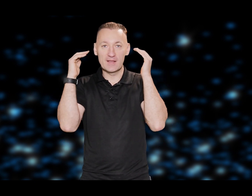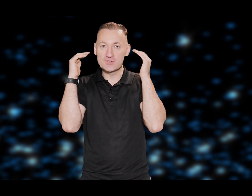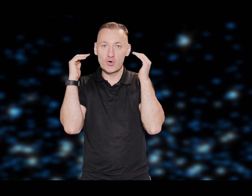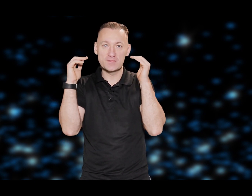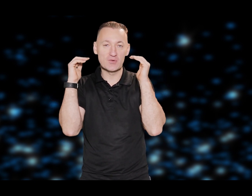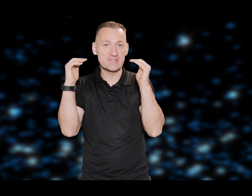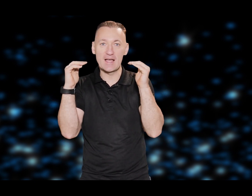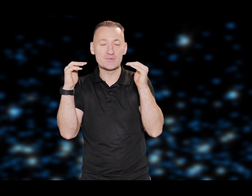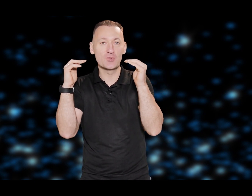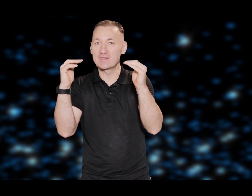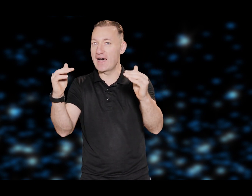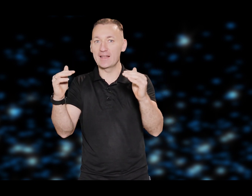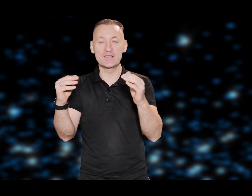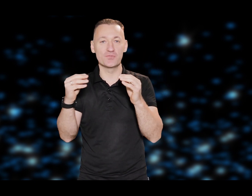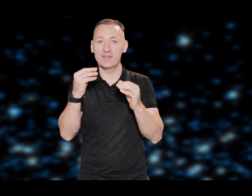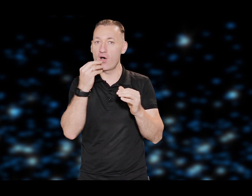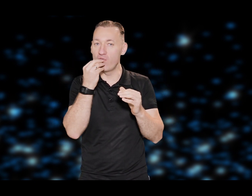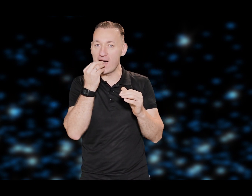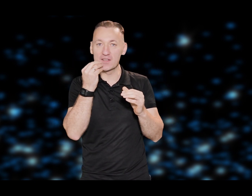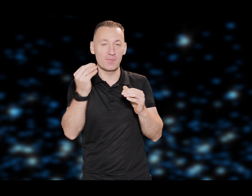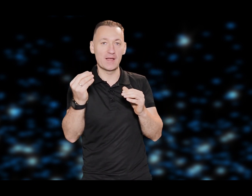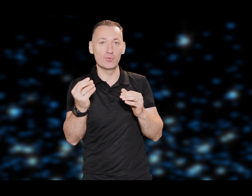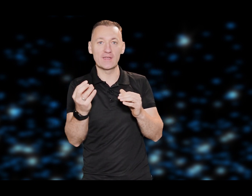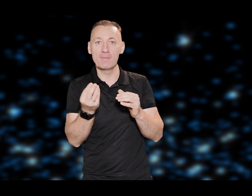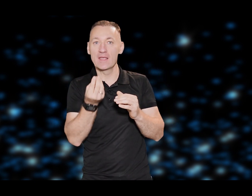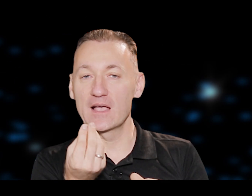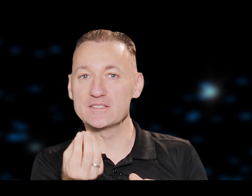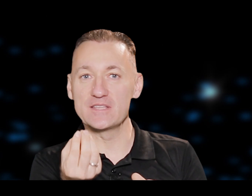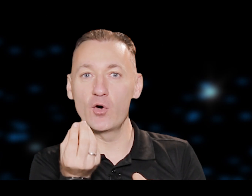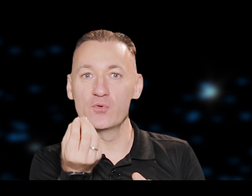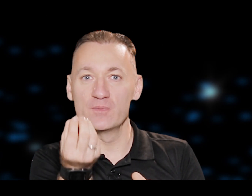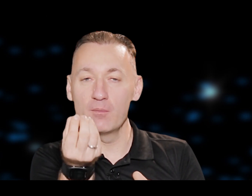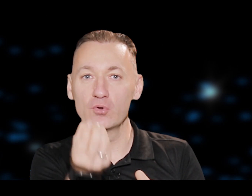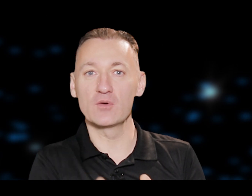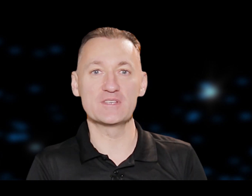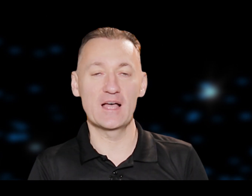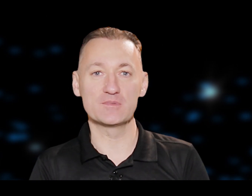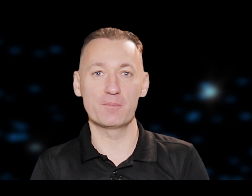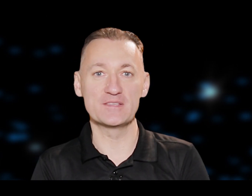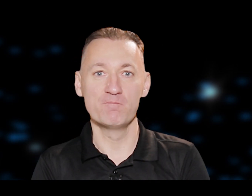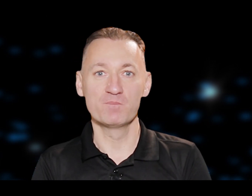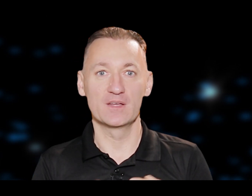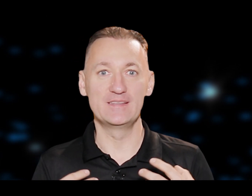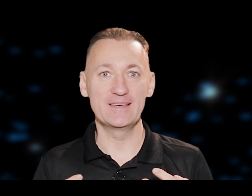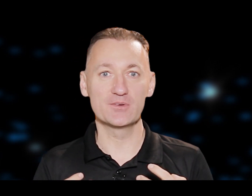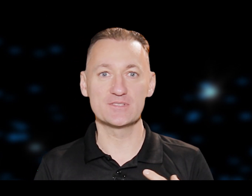manas domas jau zināms no tālienas, vēl nav vārda manā mutē, kas tev nebūtu jau zināms. Tāpēc Dievs